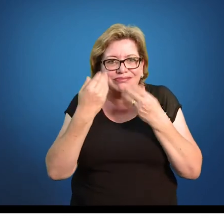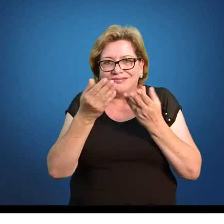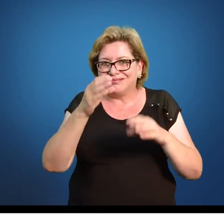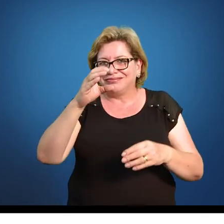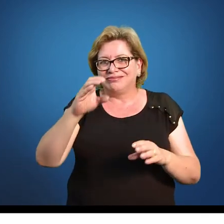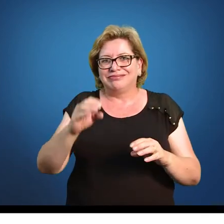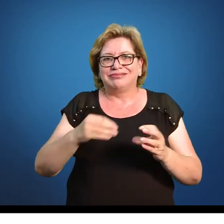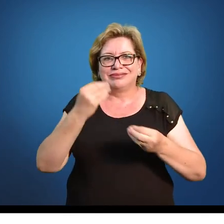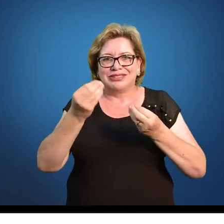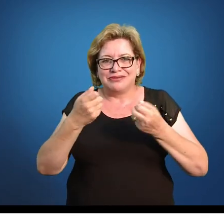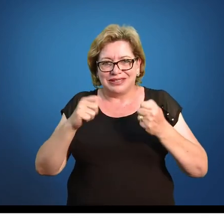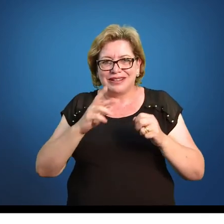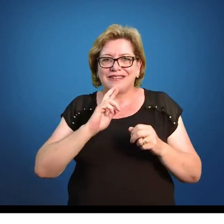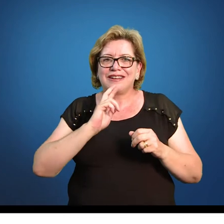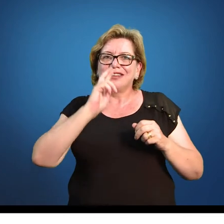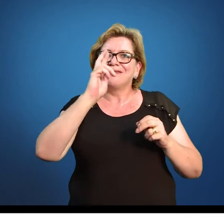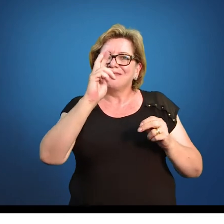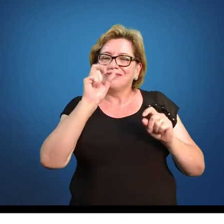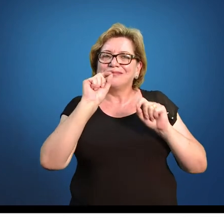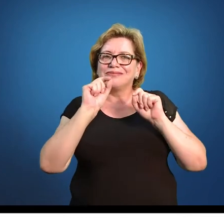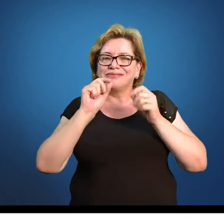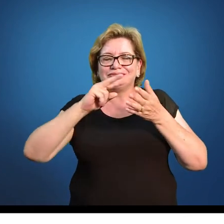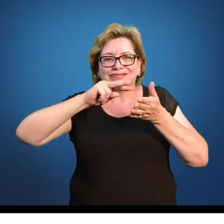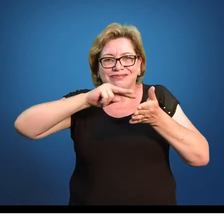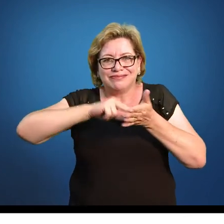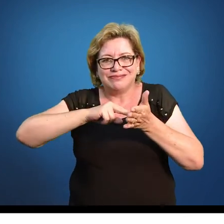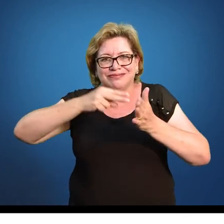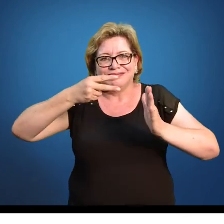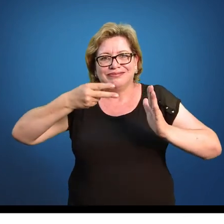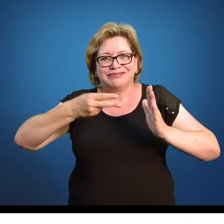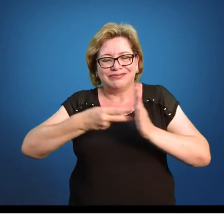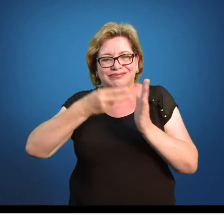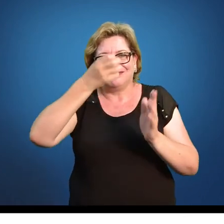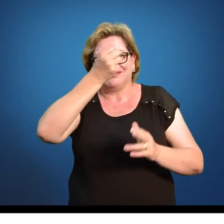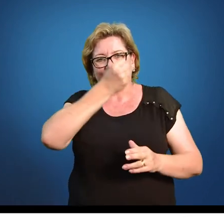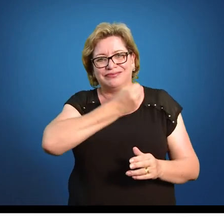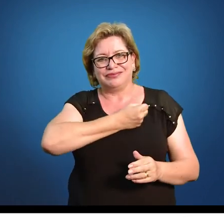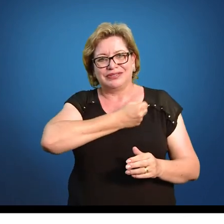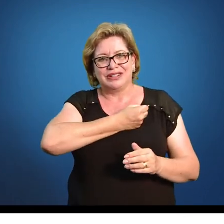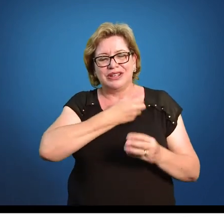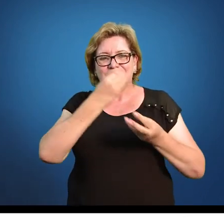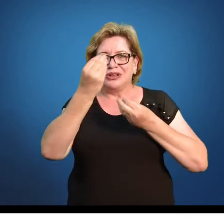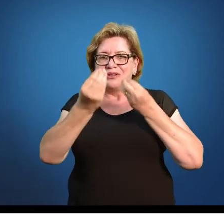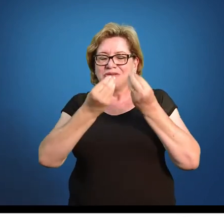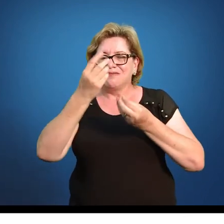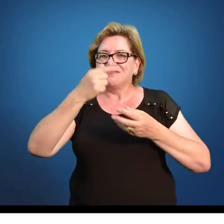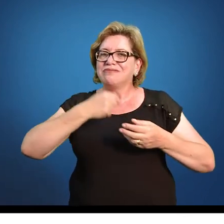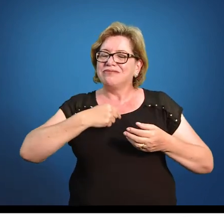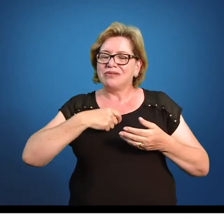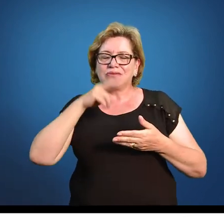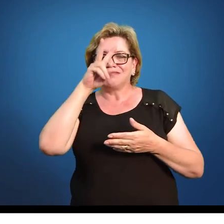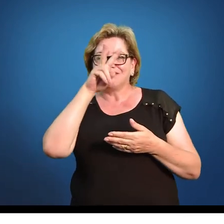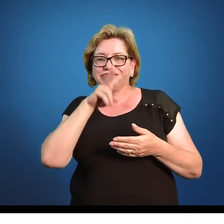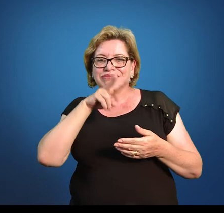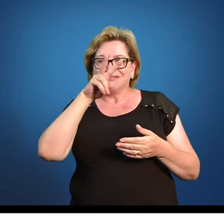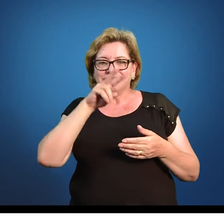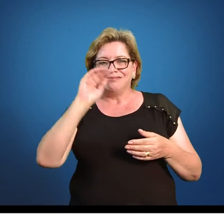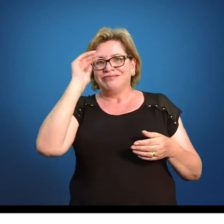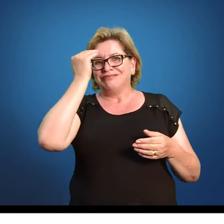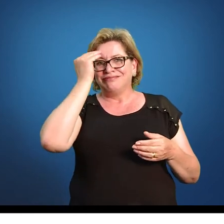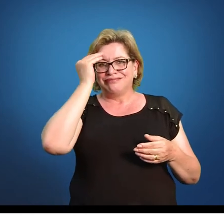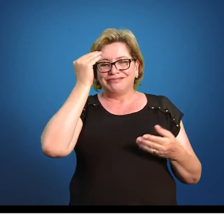saiba responder o que cada um desses números está fazendo aqui. E como é que eu faço a leitura desse número.